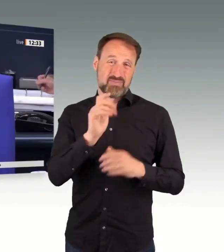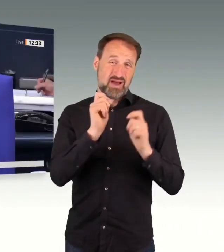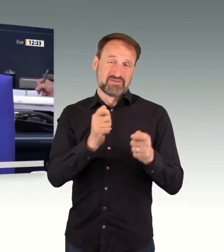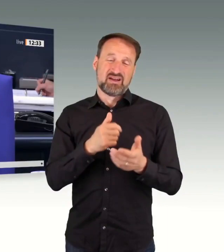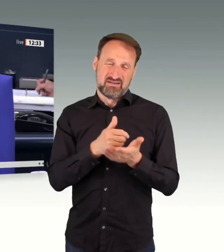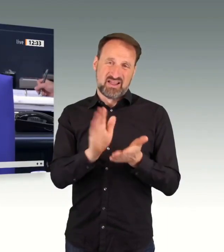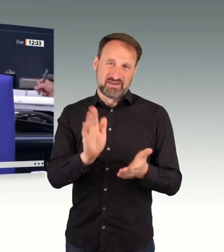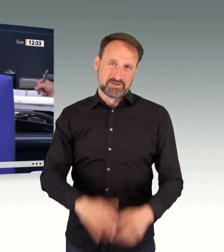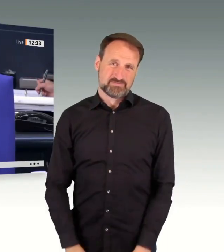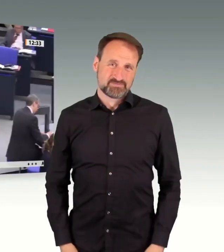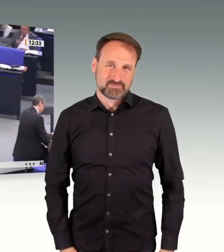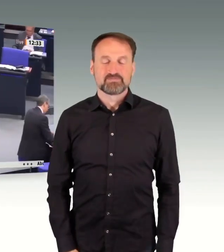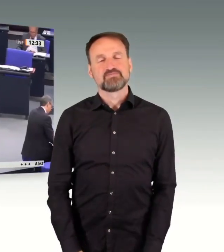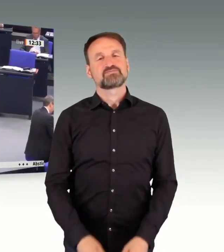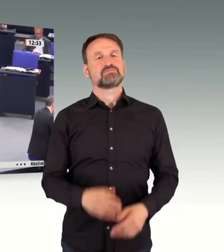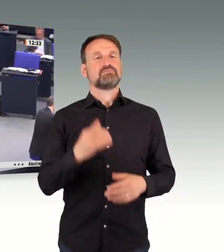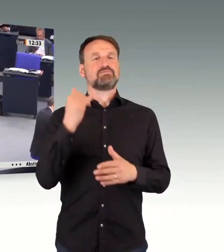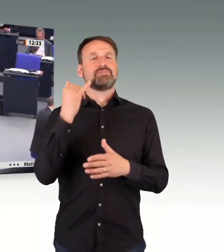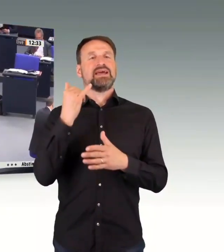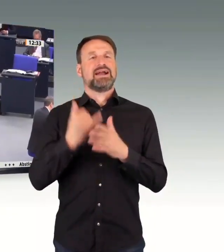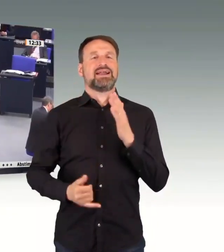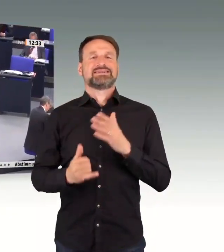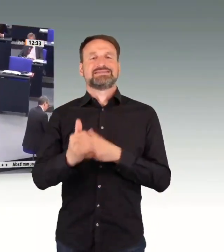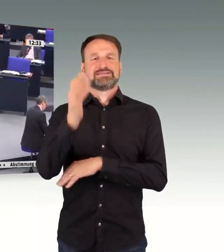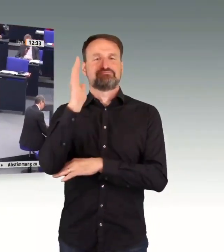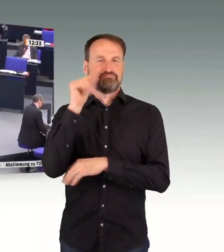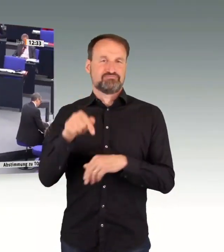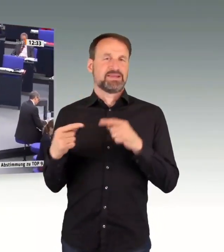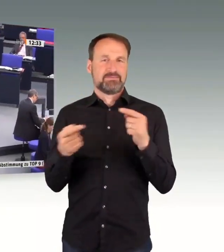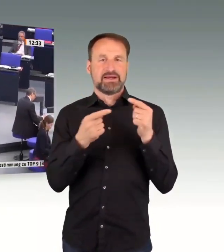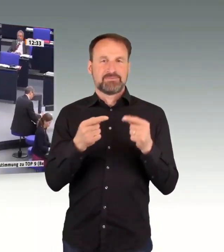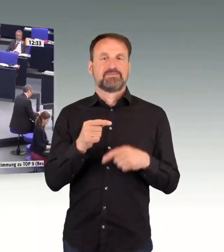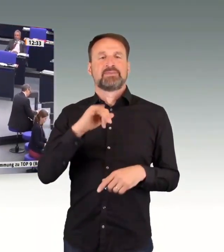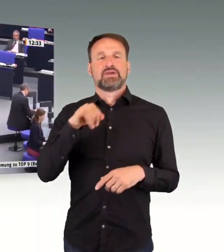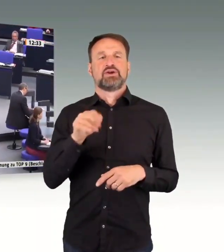Letzter Redner in dieser Debatte ist der Kollege Jürgen Merkahn aus der SPD-Fraktion.